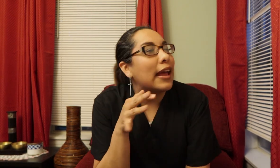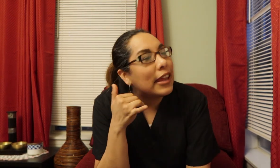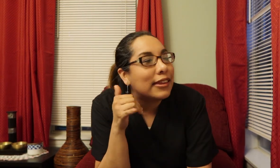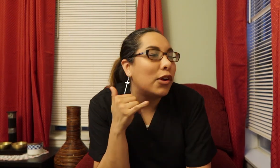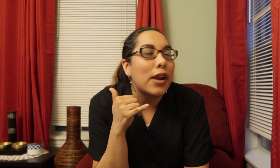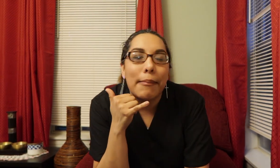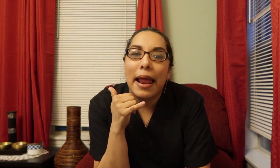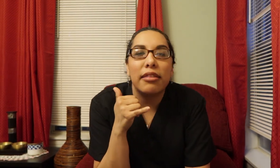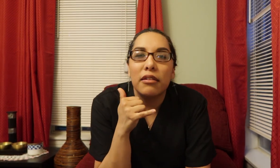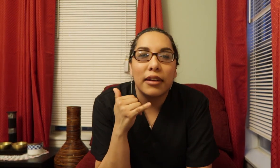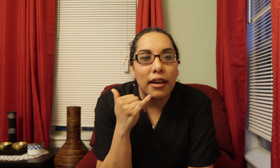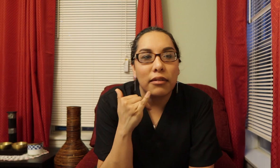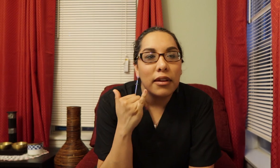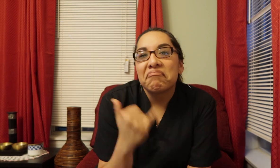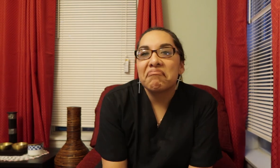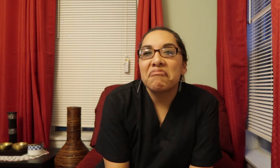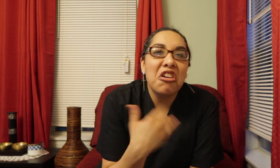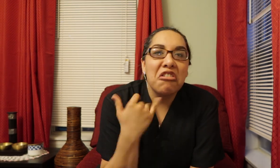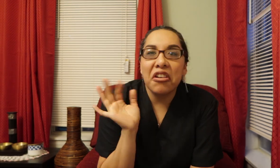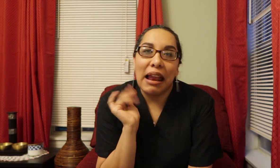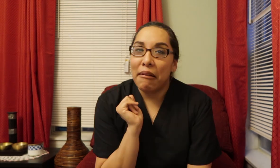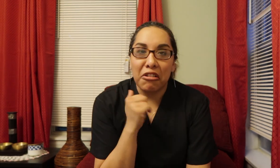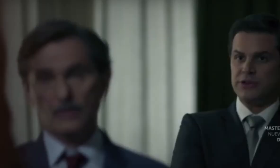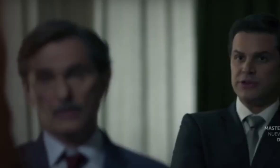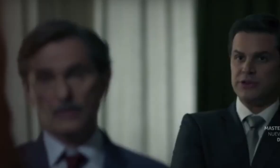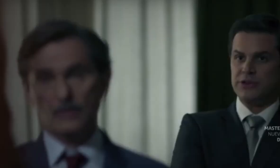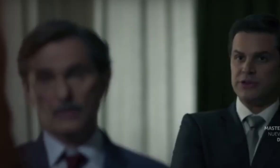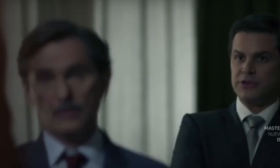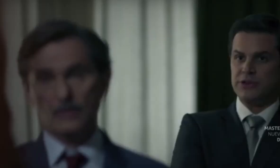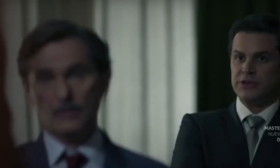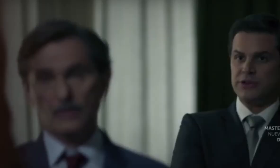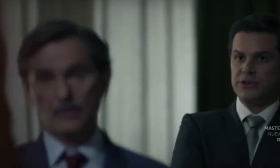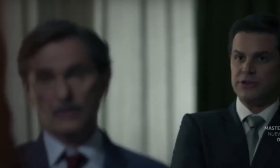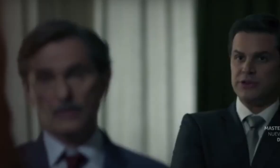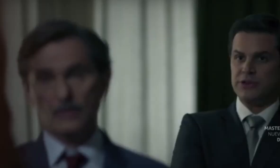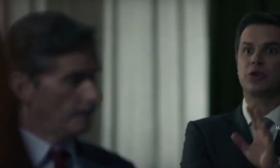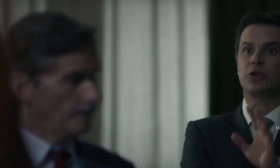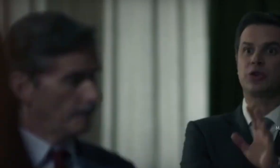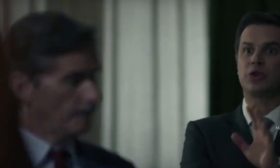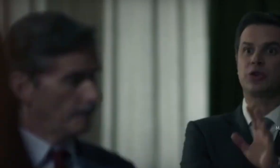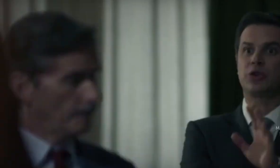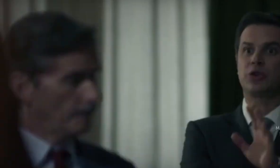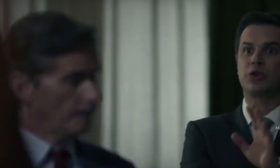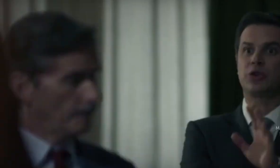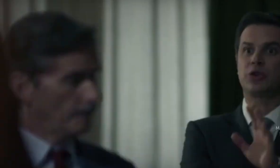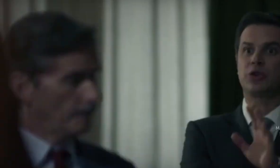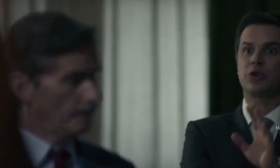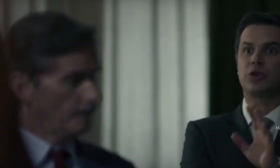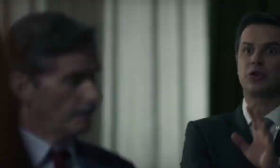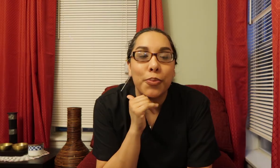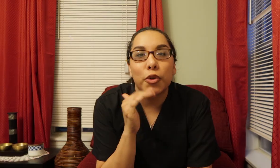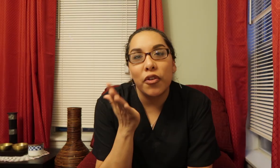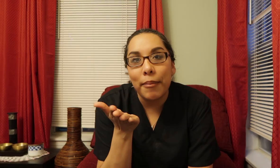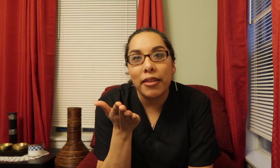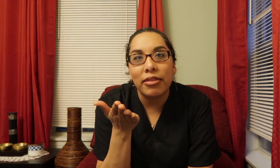está ahí Siguen hablando Que no No quiere hablar contigo A tu hija I'm like no She's okay But she doesn't want to talk to you Pues obviamente